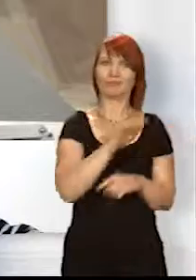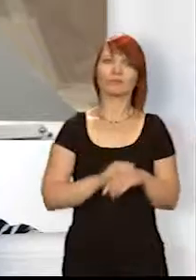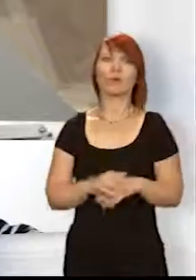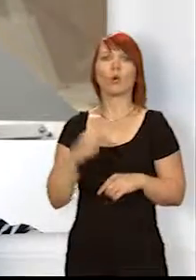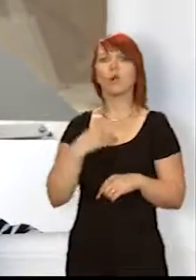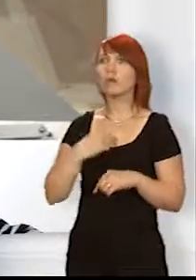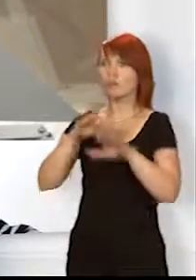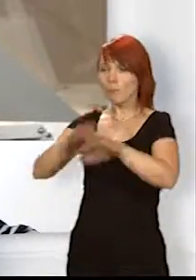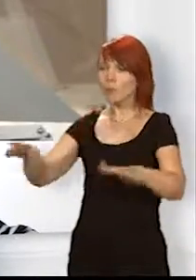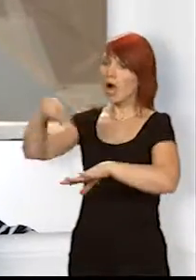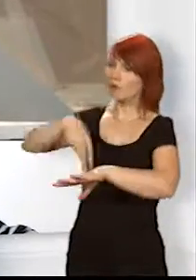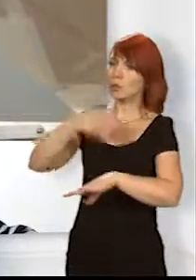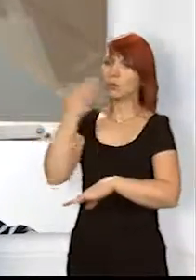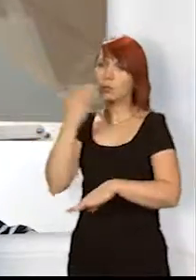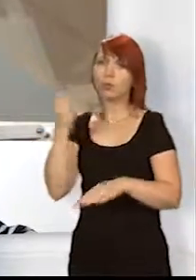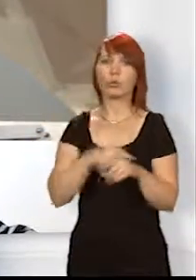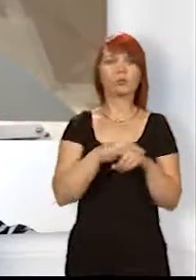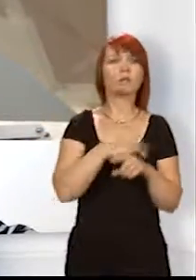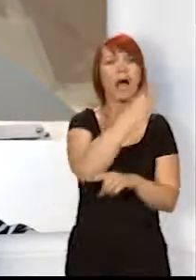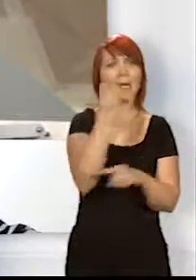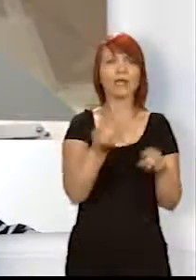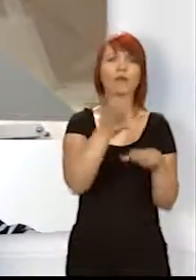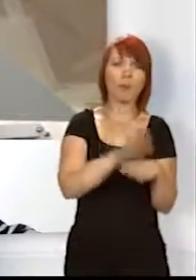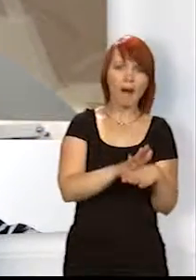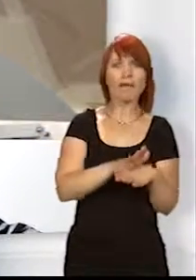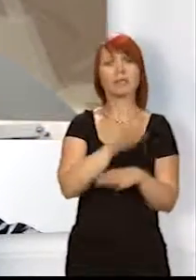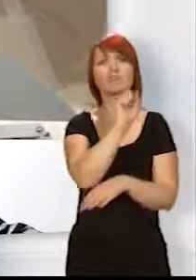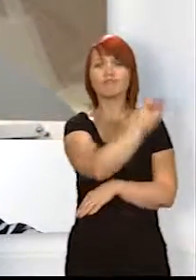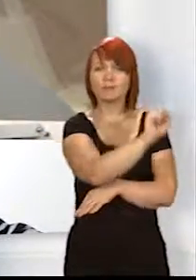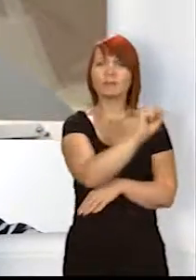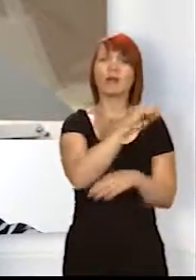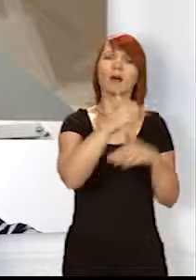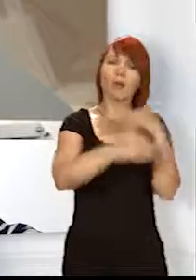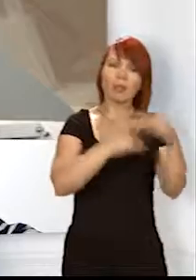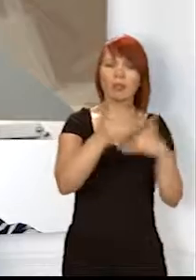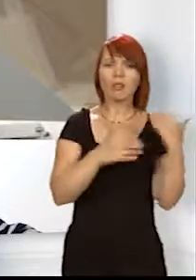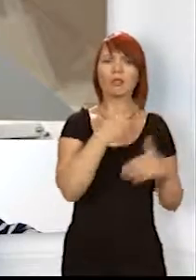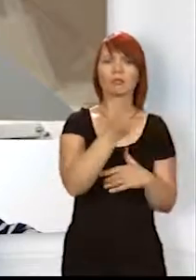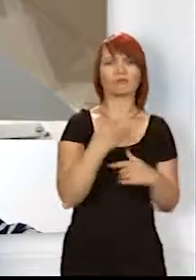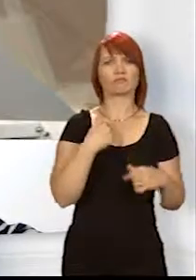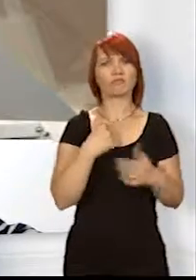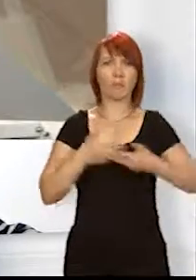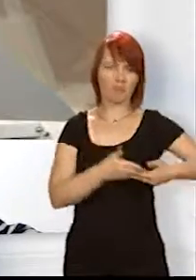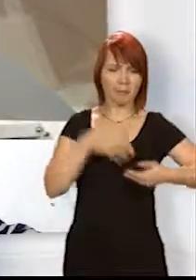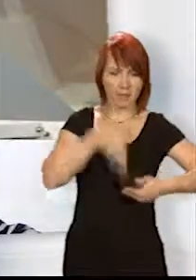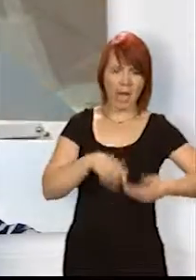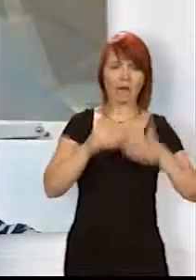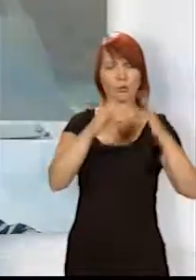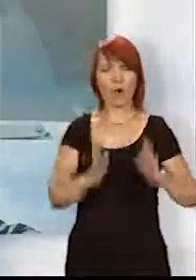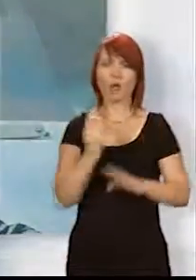sondern zu Hause nach einem Jahr mit einem Baby. Und da war die Einsamkeit, das Heimweh